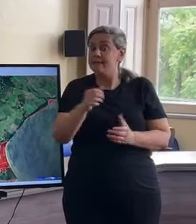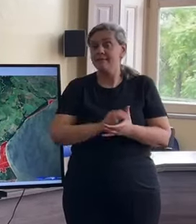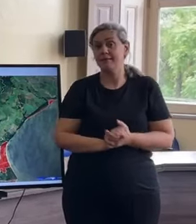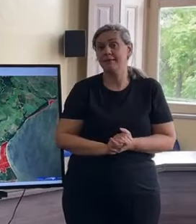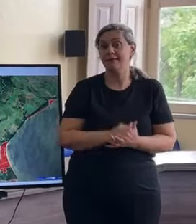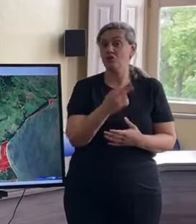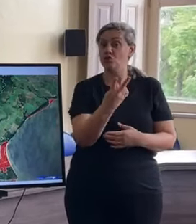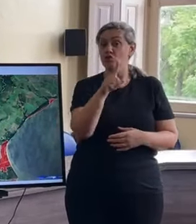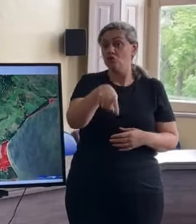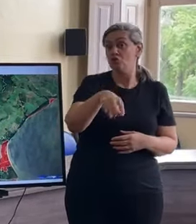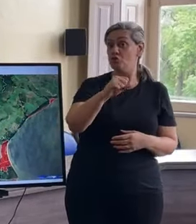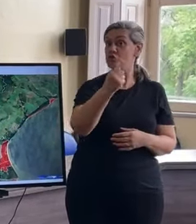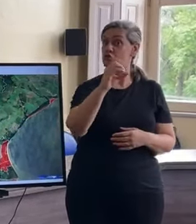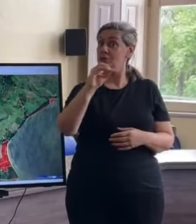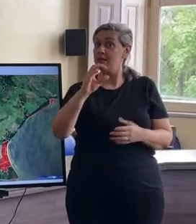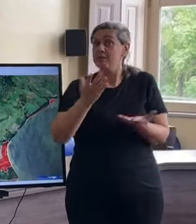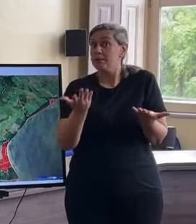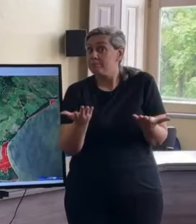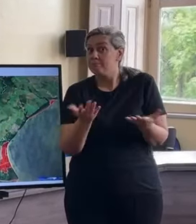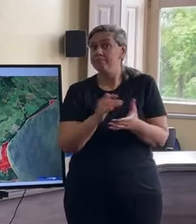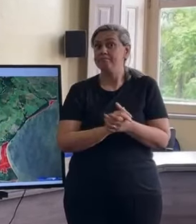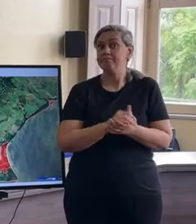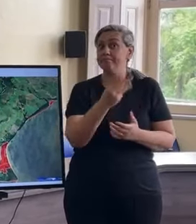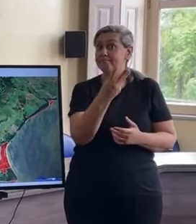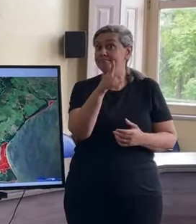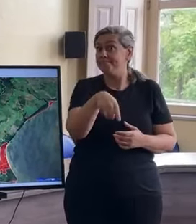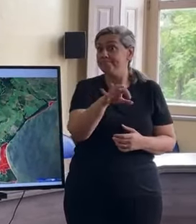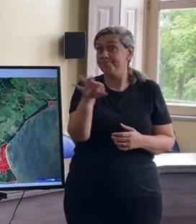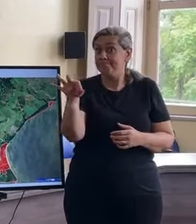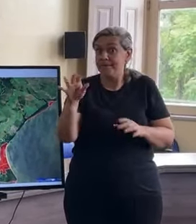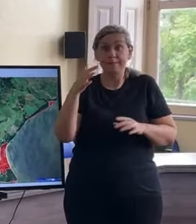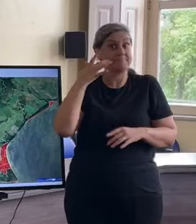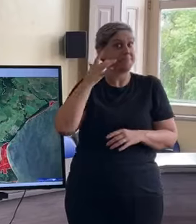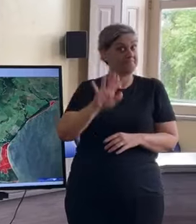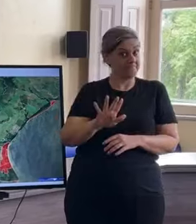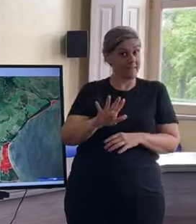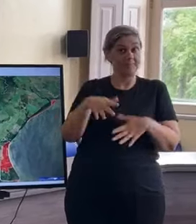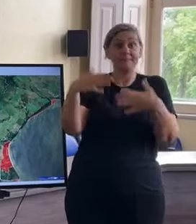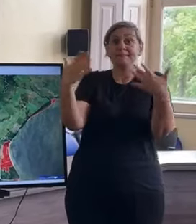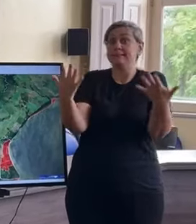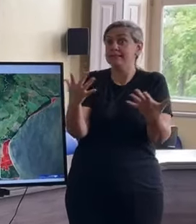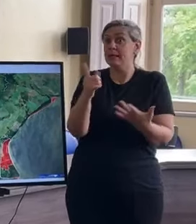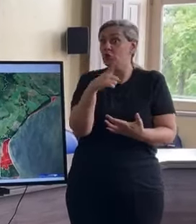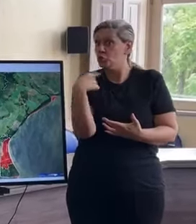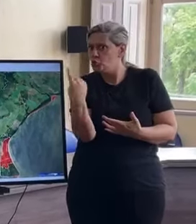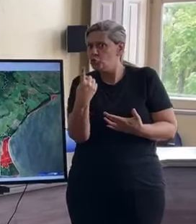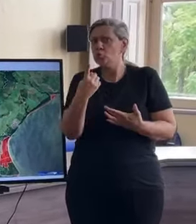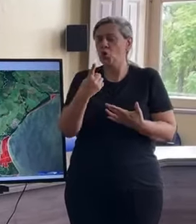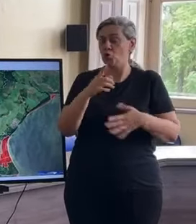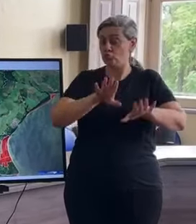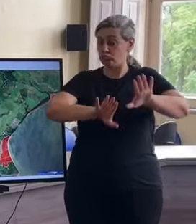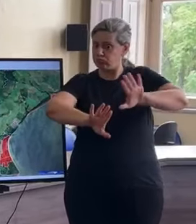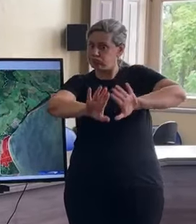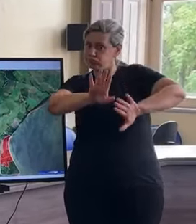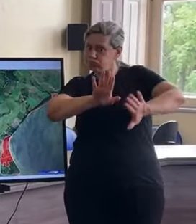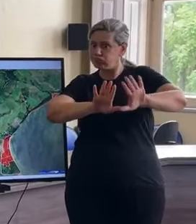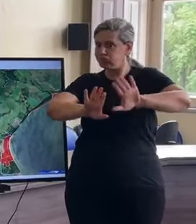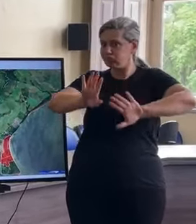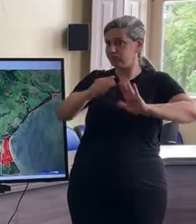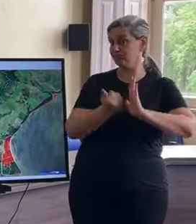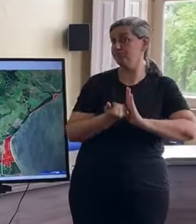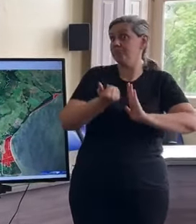Por isso nós estamos sendo, utilizando de mais precaução para